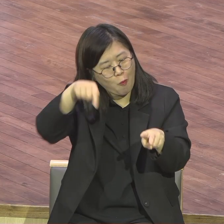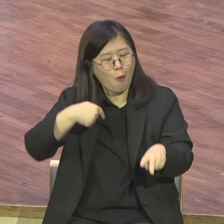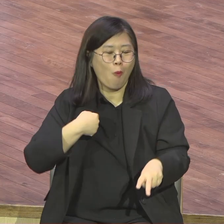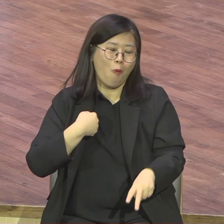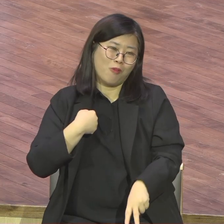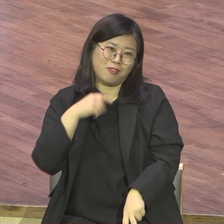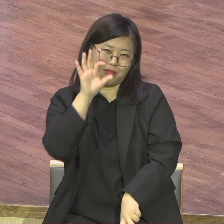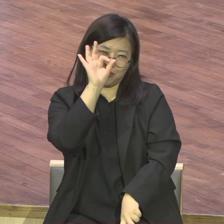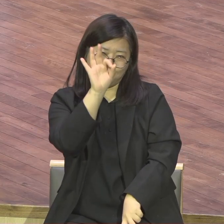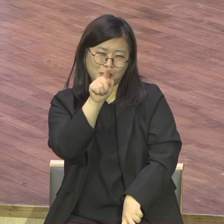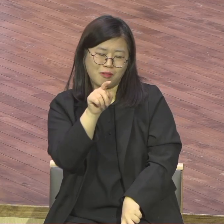바르고 있다니까.